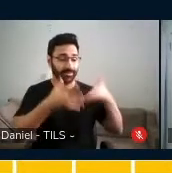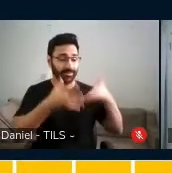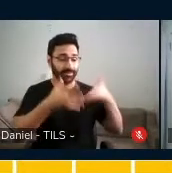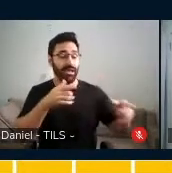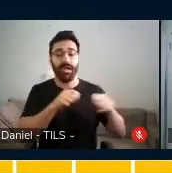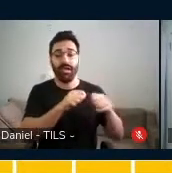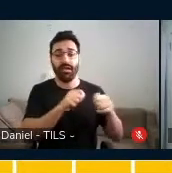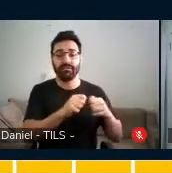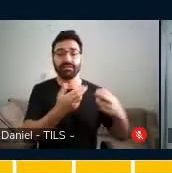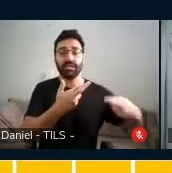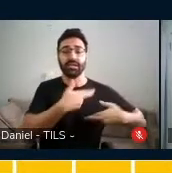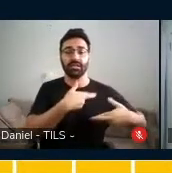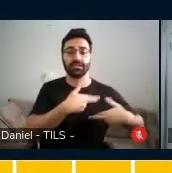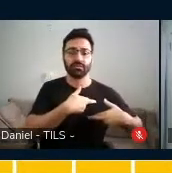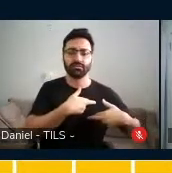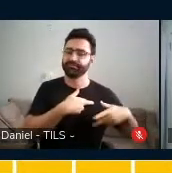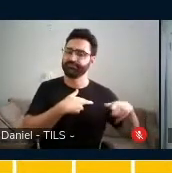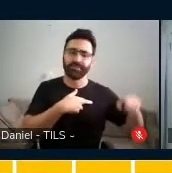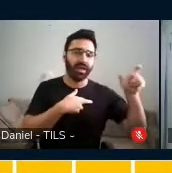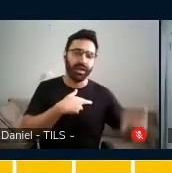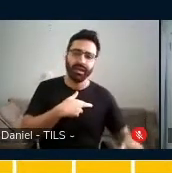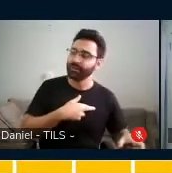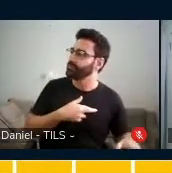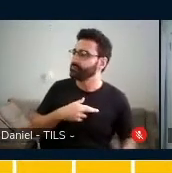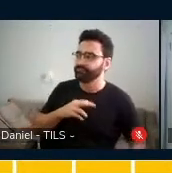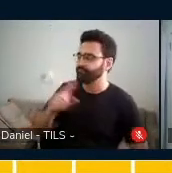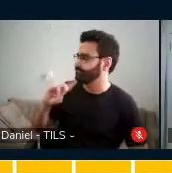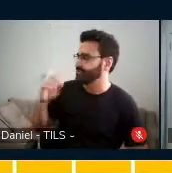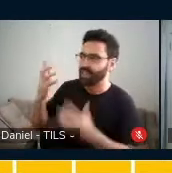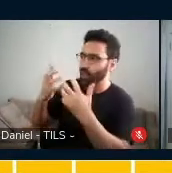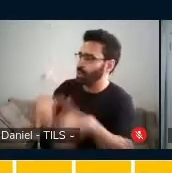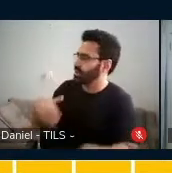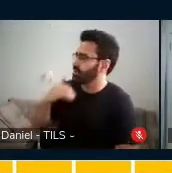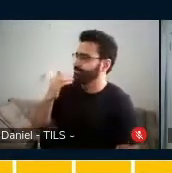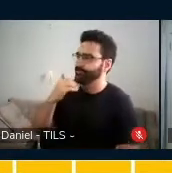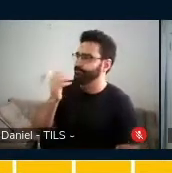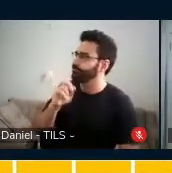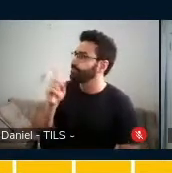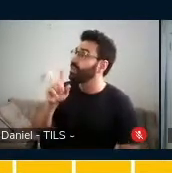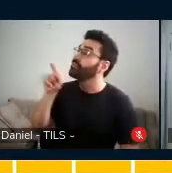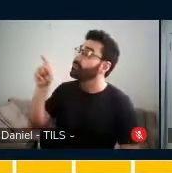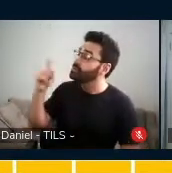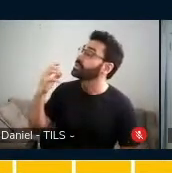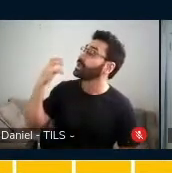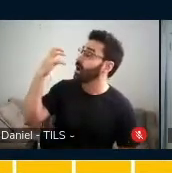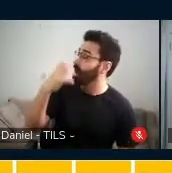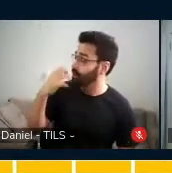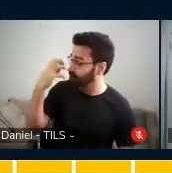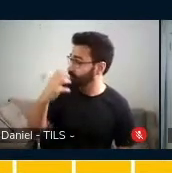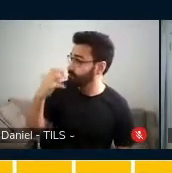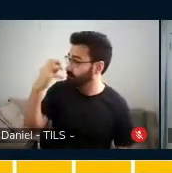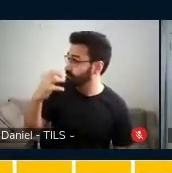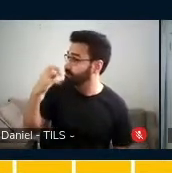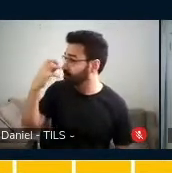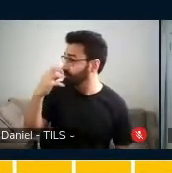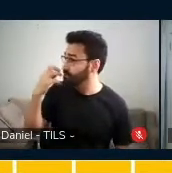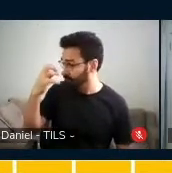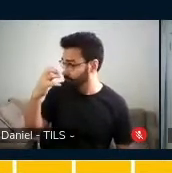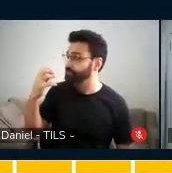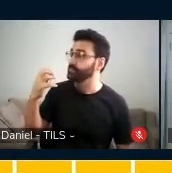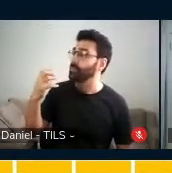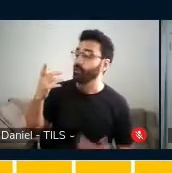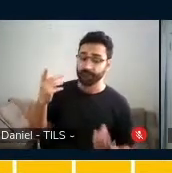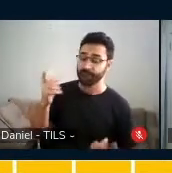ela virou pra mim e falou assim, Tati, assim não funciona pra mim. Eu vi que você tá cantando, então a gente vai fazer assim,